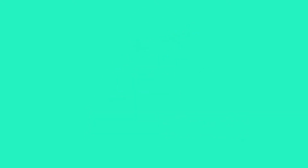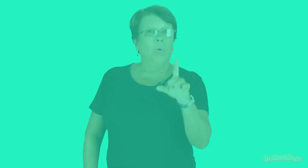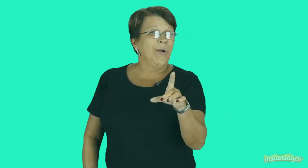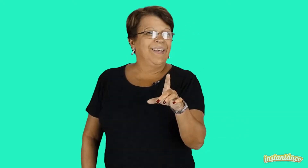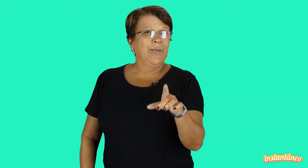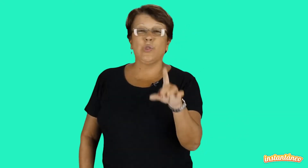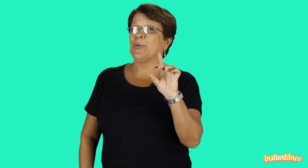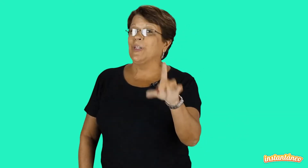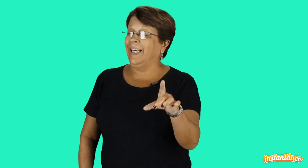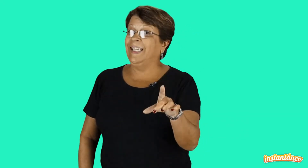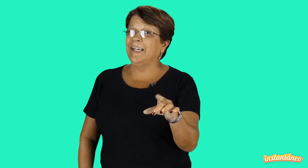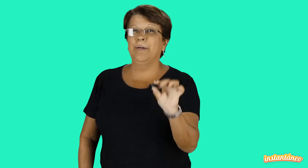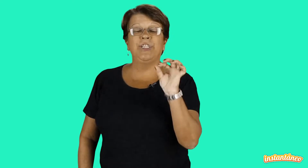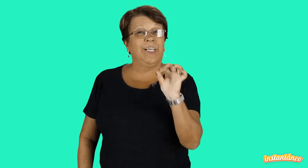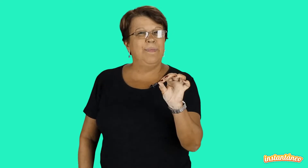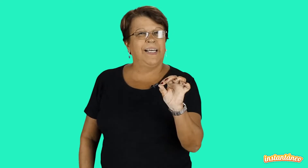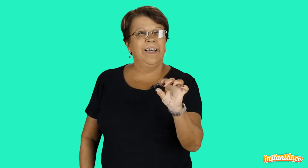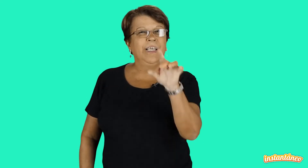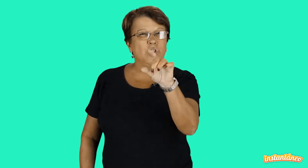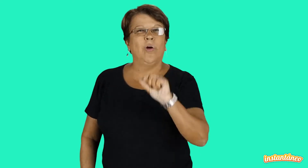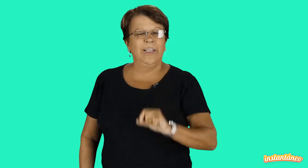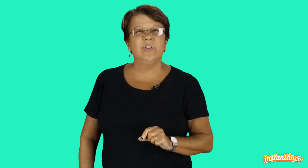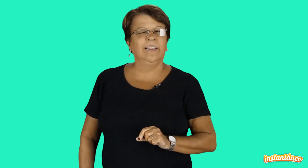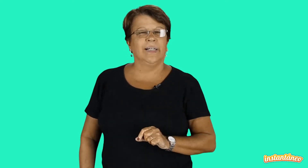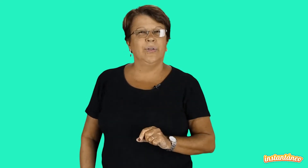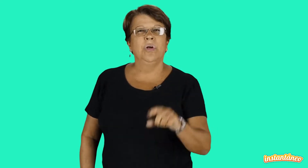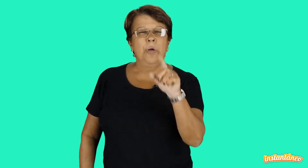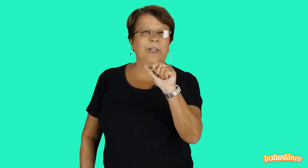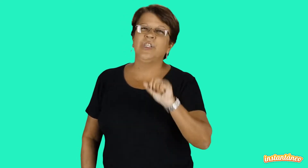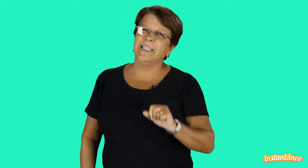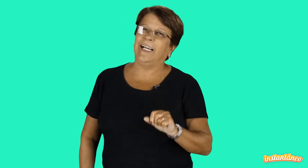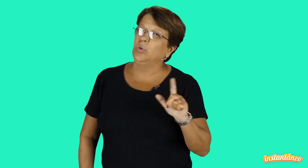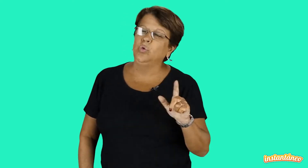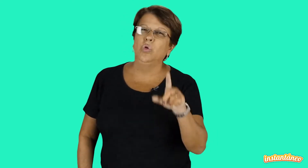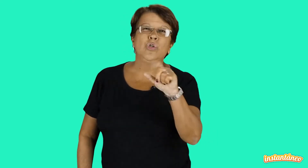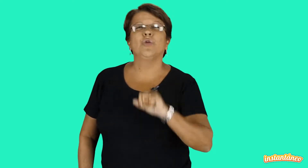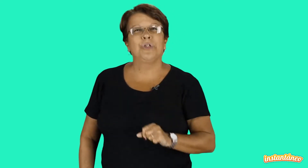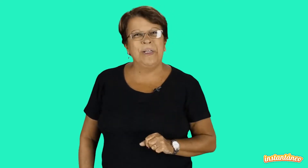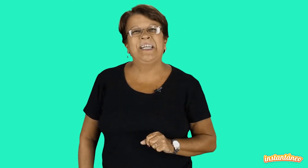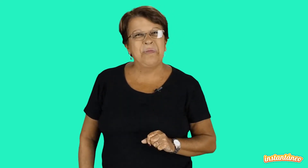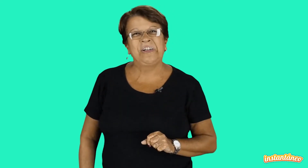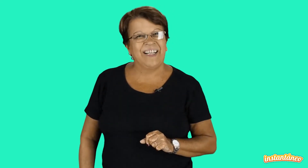Oi, eu sou a professora Leila da Gama, de Química, e estou aqui no Instantâneo para te ensinar tudo sobre geometria molecular.